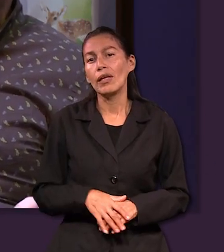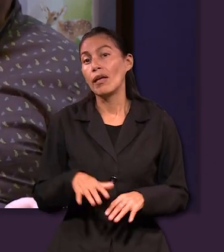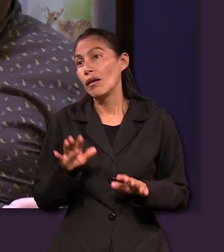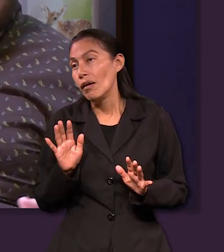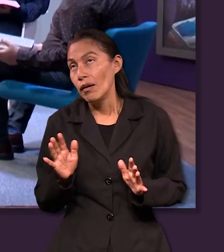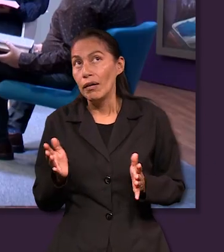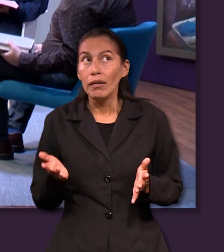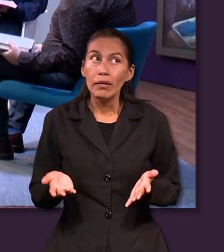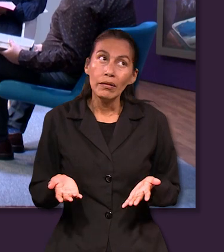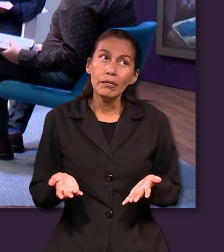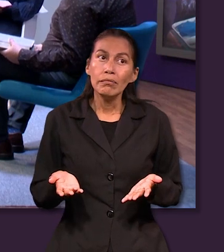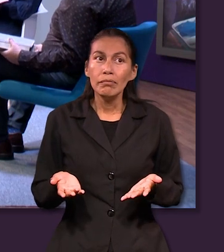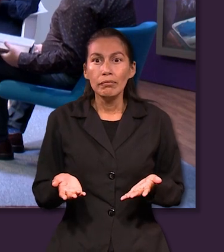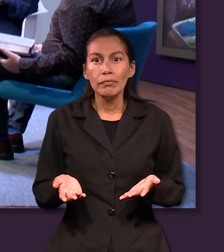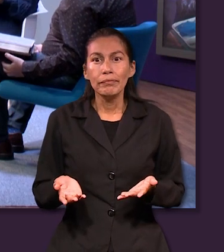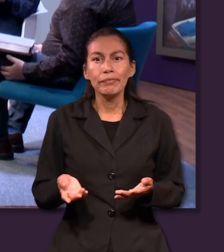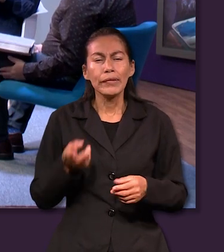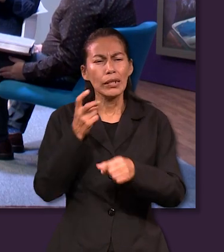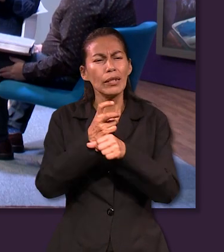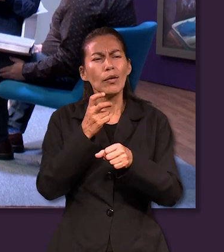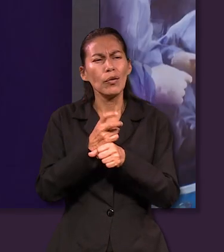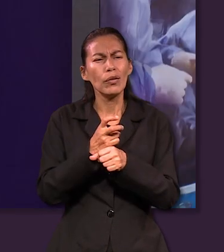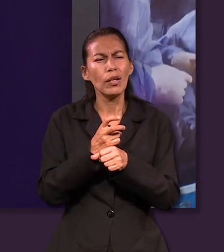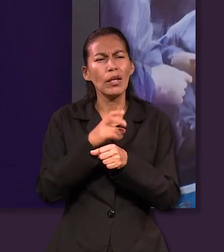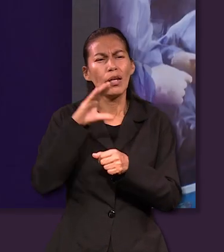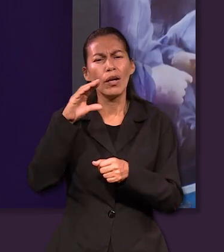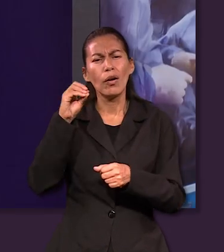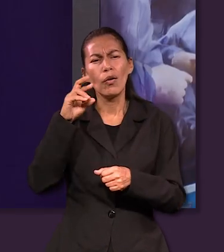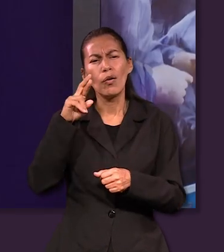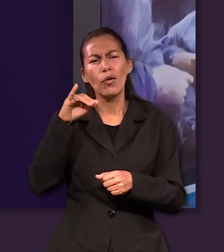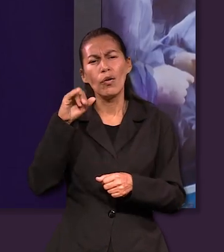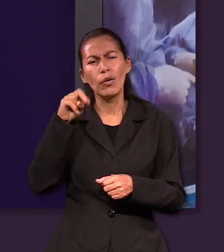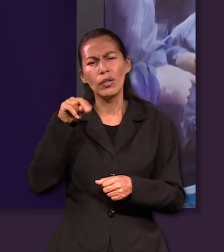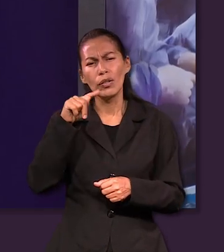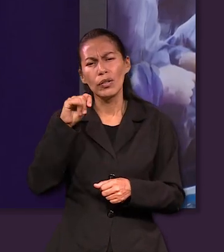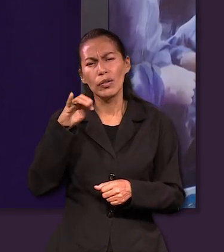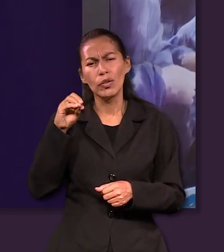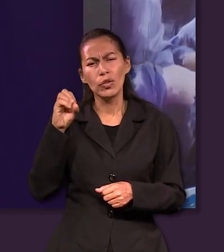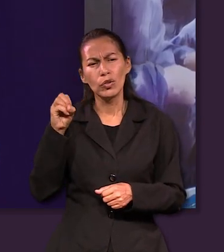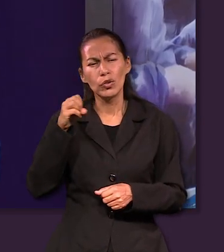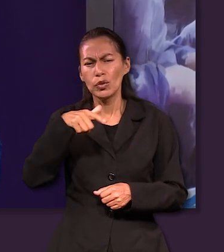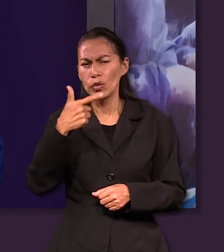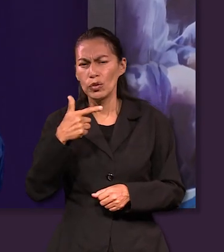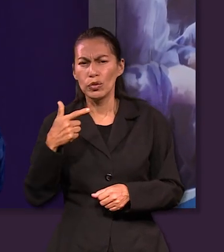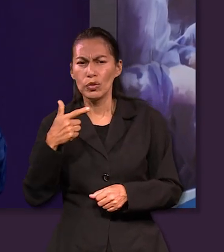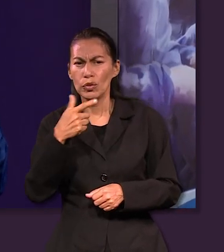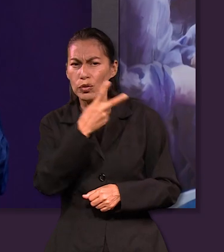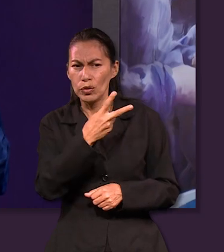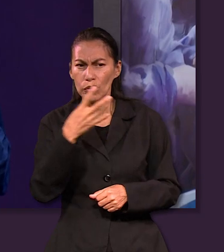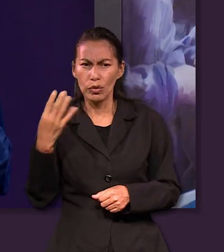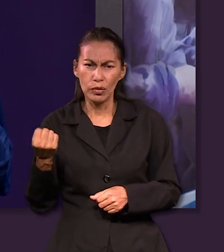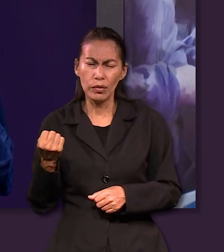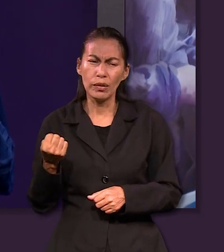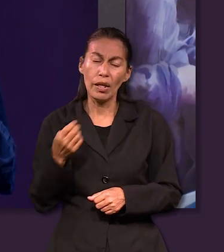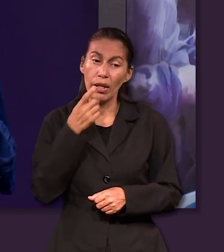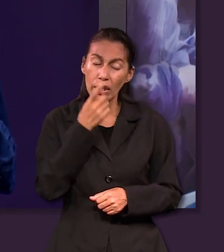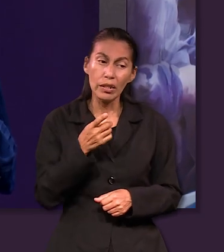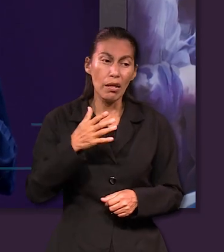bien en 2 Corintios 12 9 dice y me ha dicho